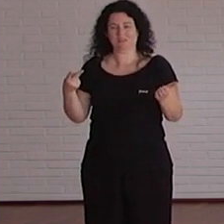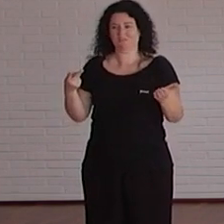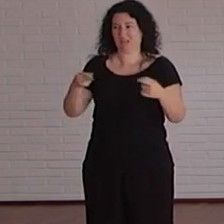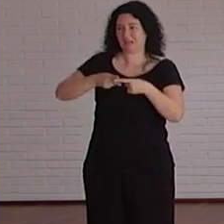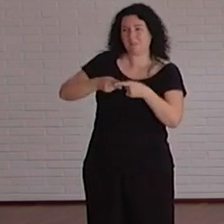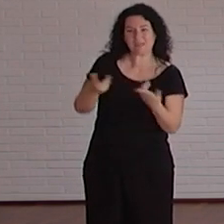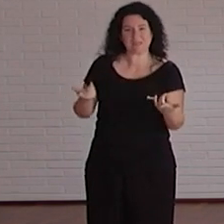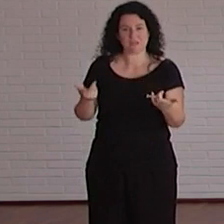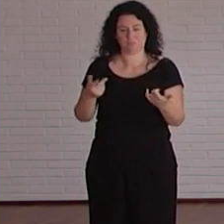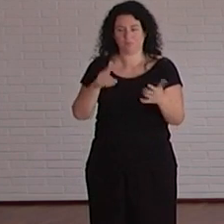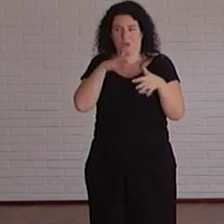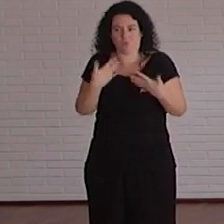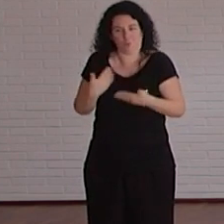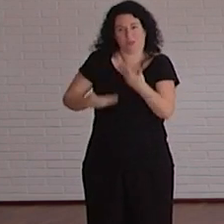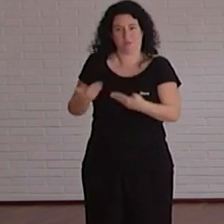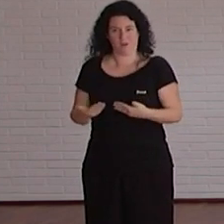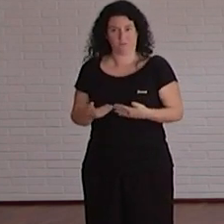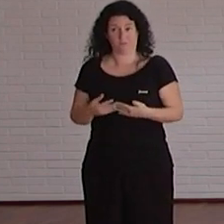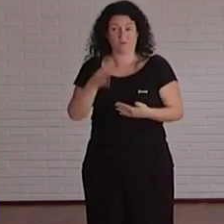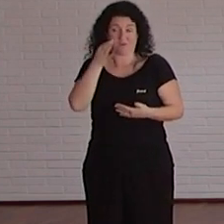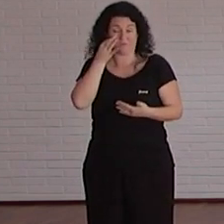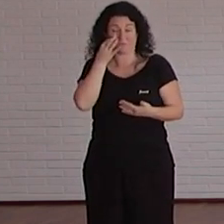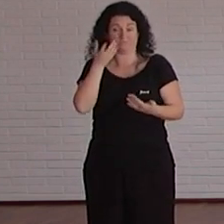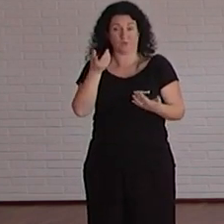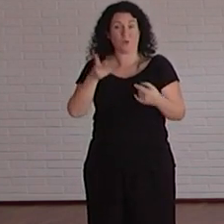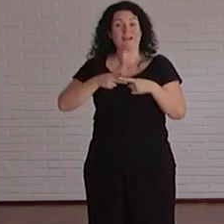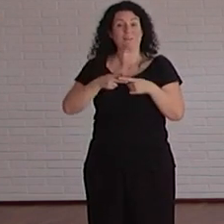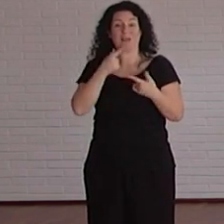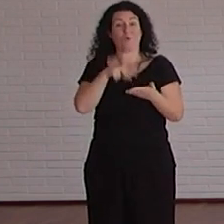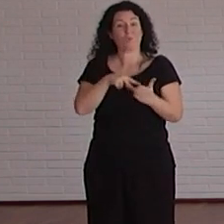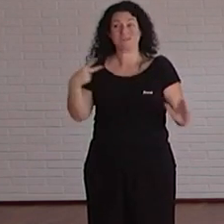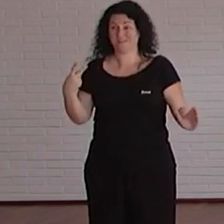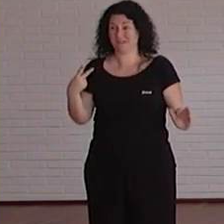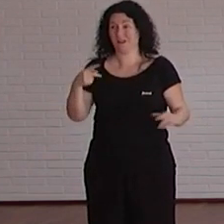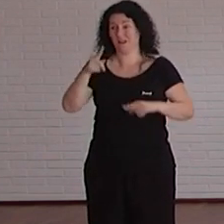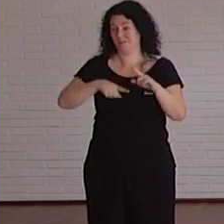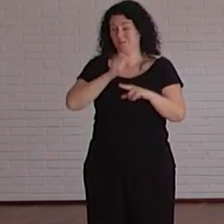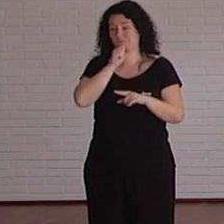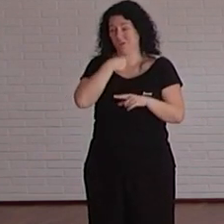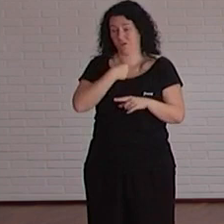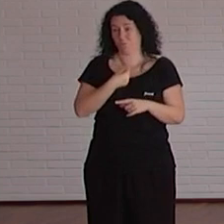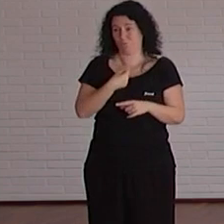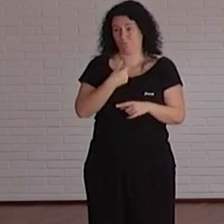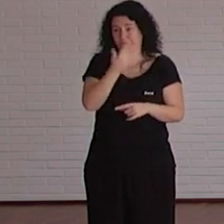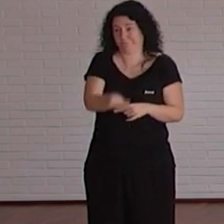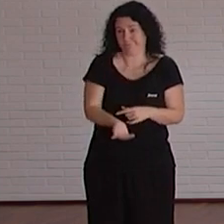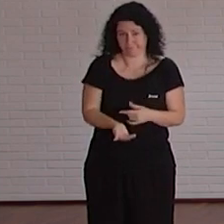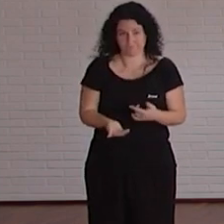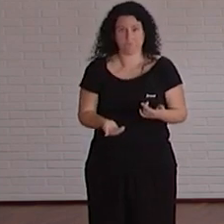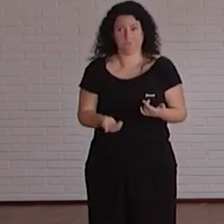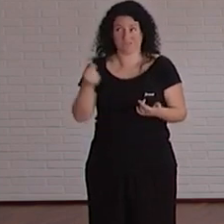bien sabes queda muy obsoleto rápidamente y con fondos públicos pues precisamente nos ayudan un poco a